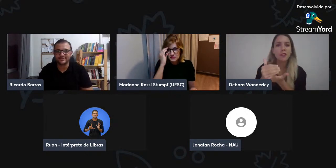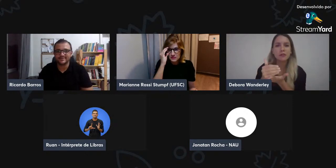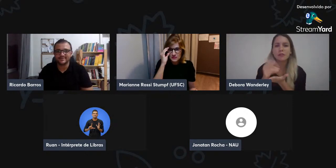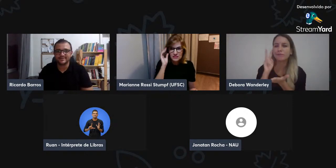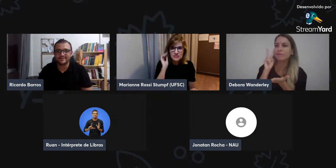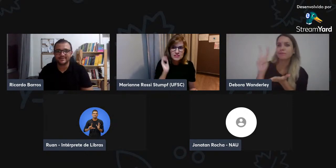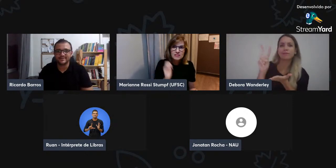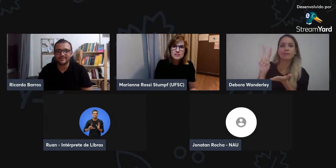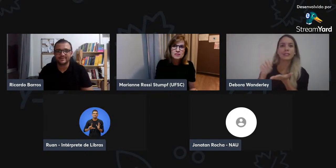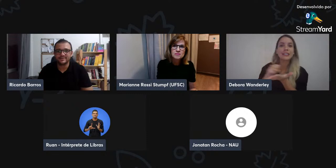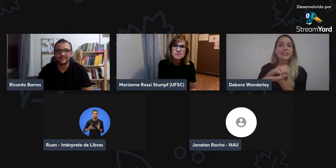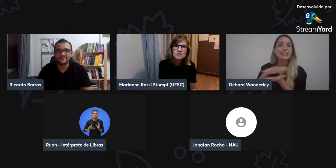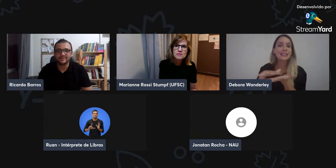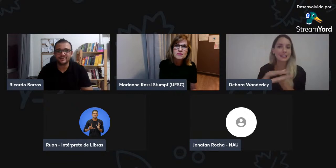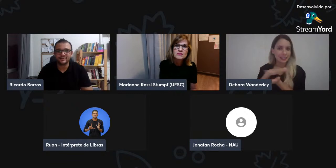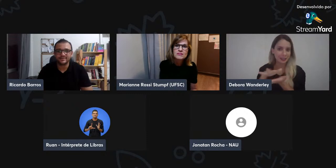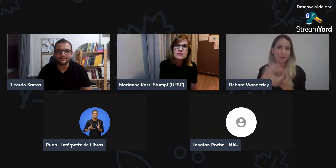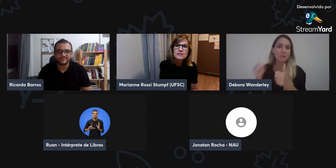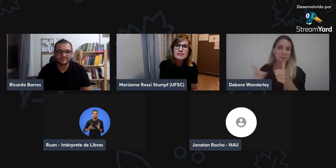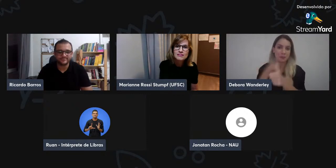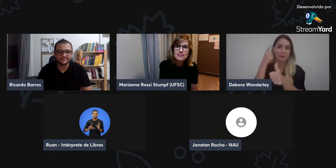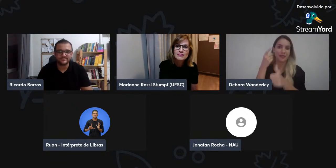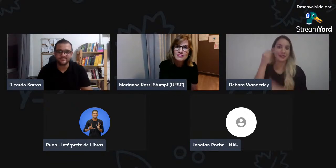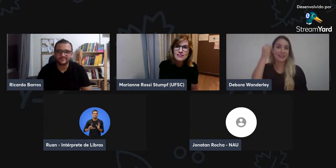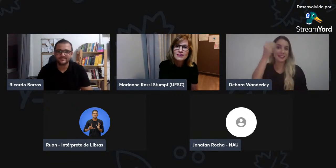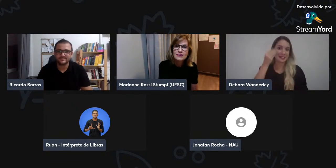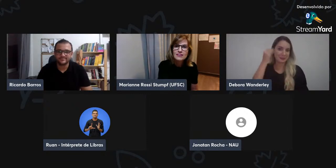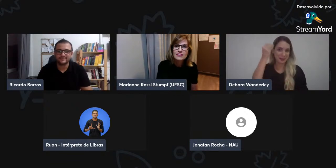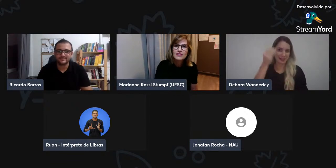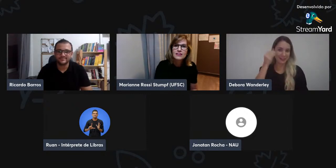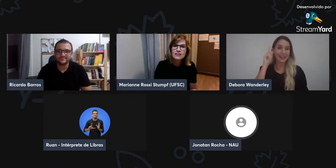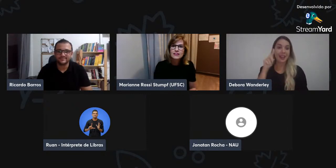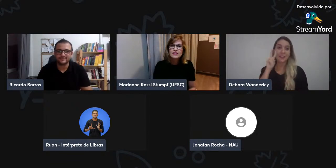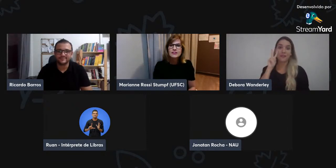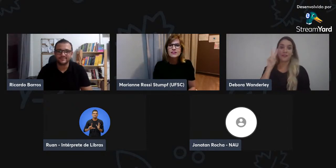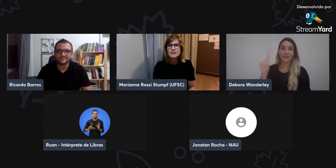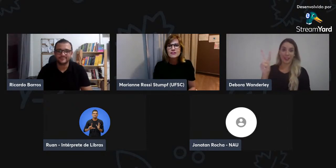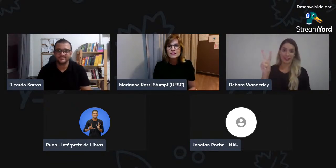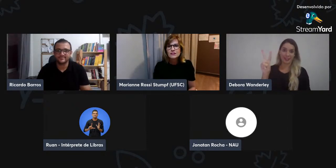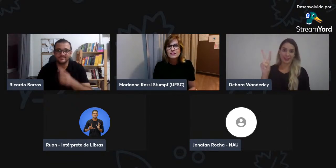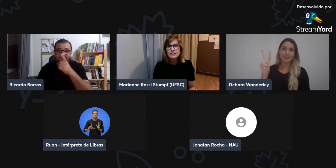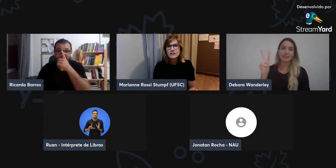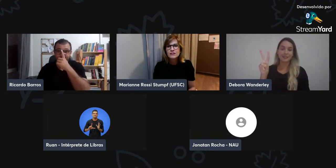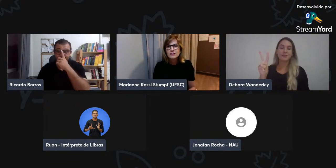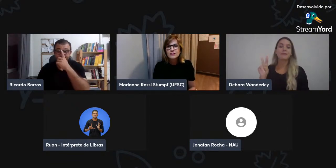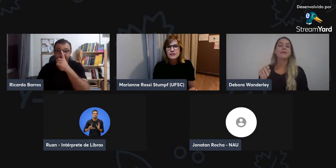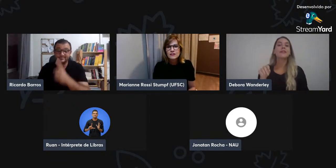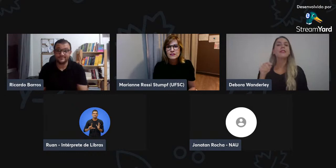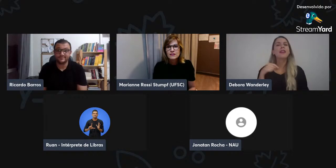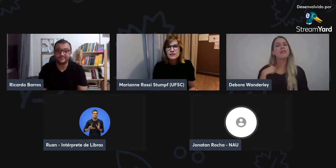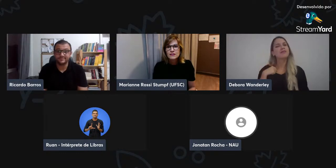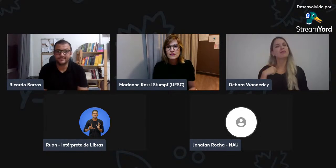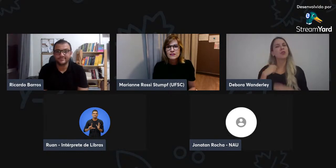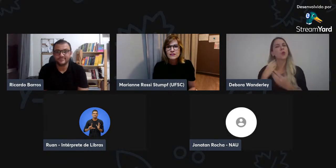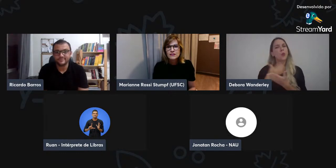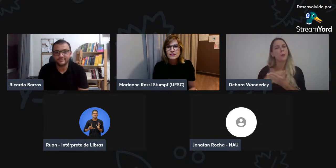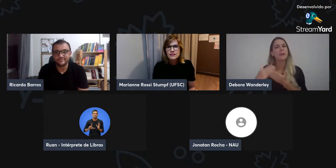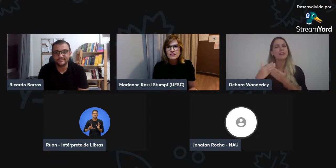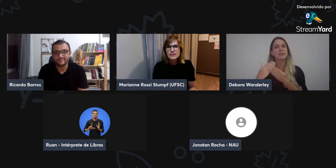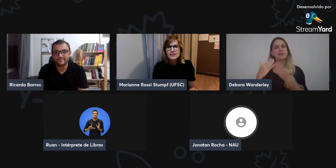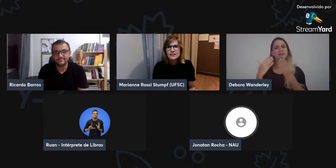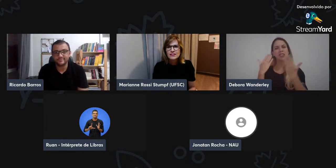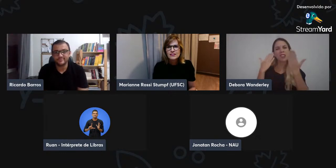Vou contar um pouquinho da história de como começou, né? É o meu primeiro contato com a escrita de sinais. Então, a primeira é